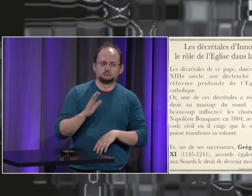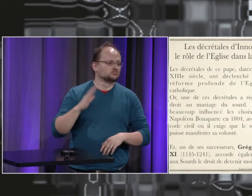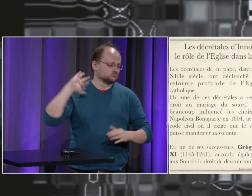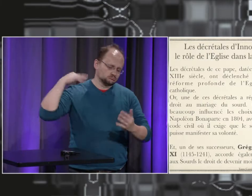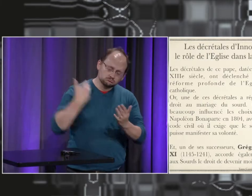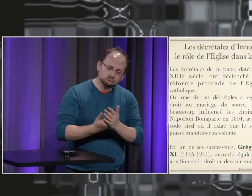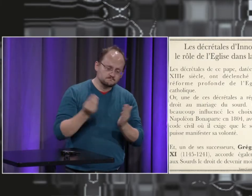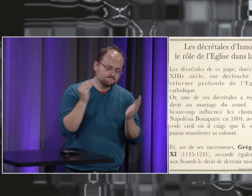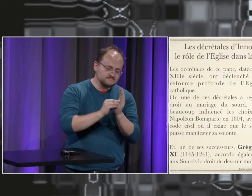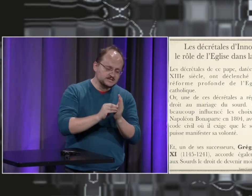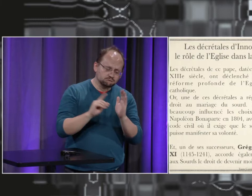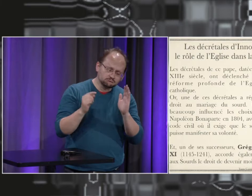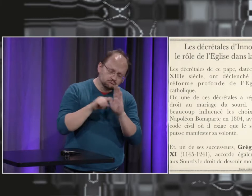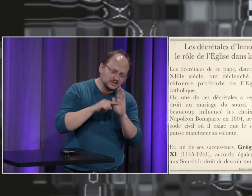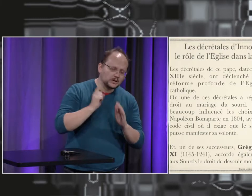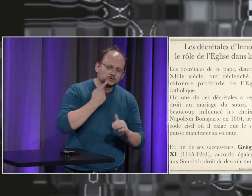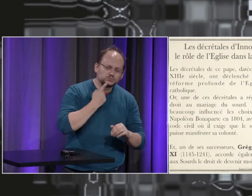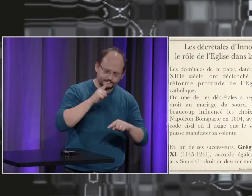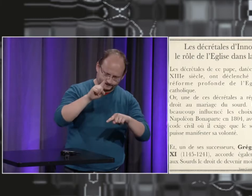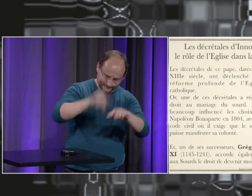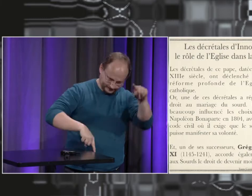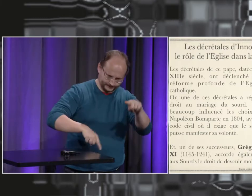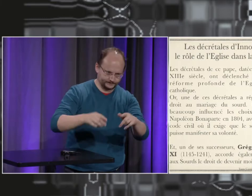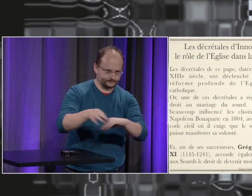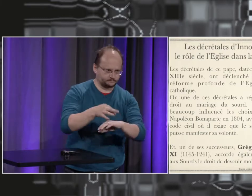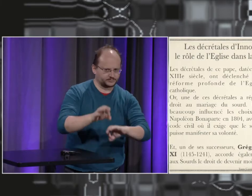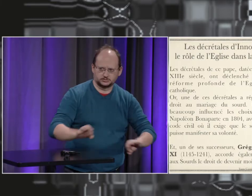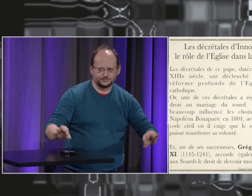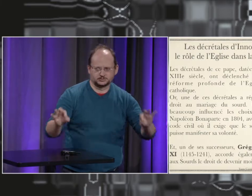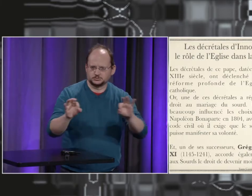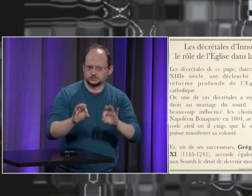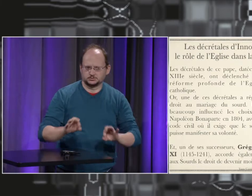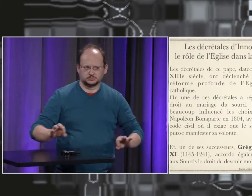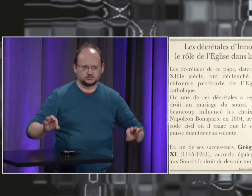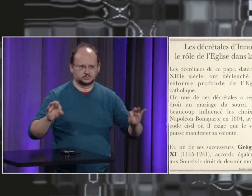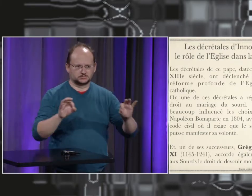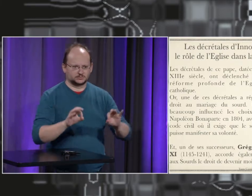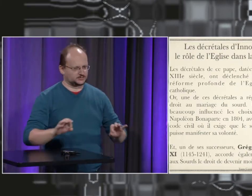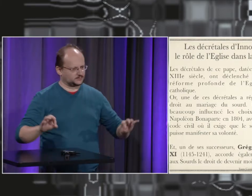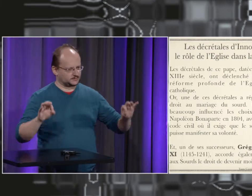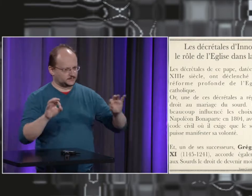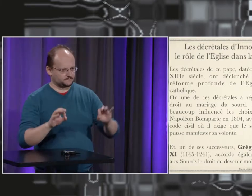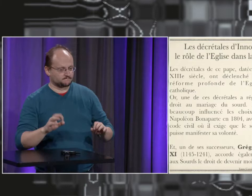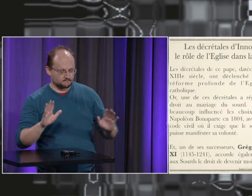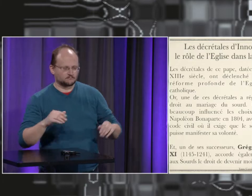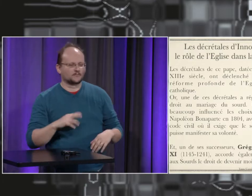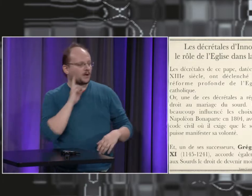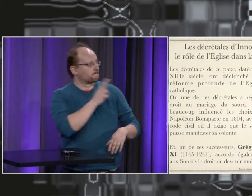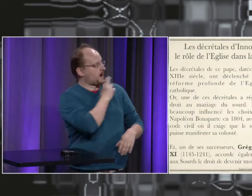justement si on se penche sur le droit au mariage pour les sourds il n avait pas d'interdiction à'époque au mariage